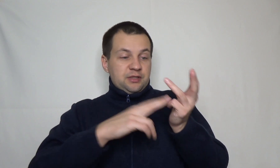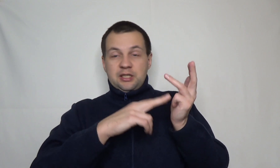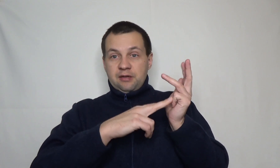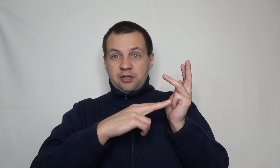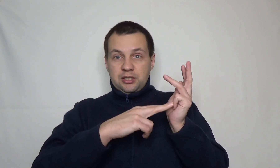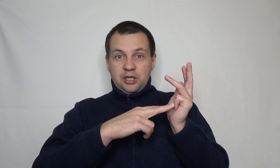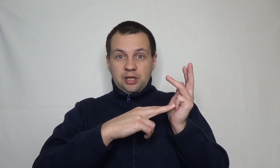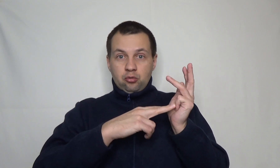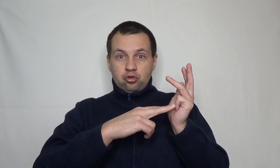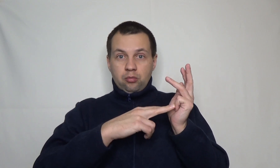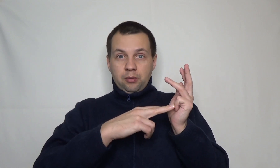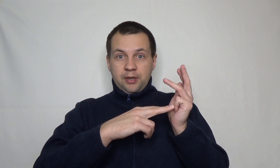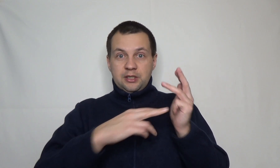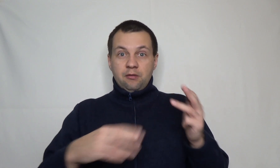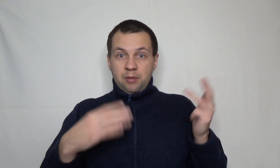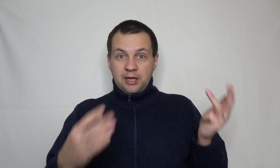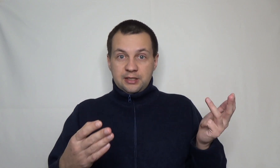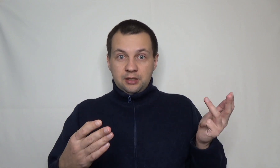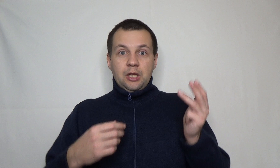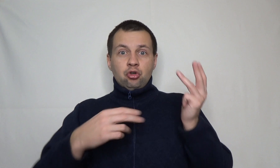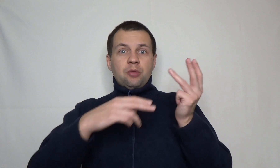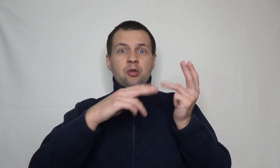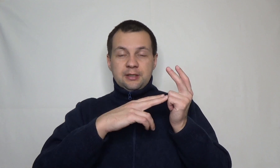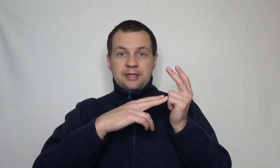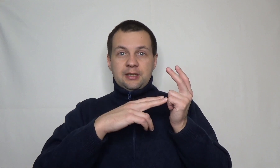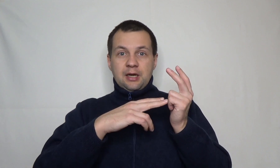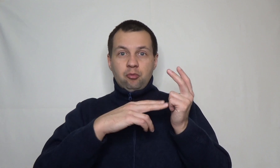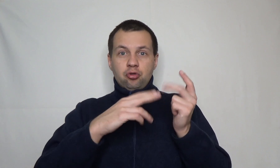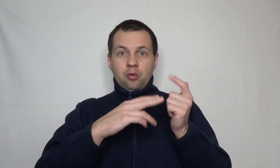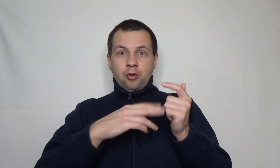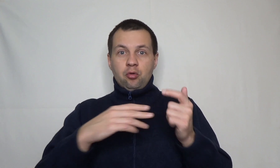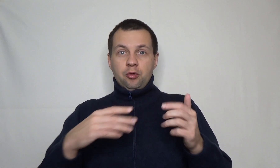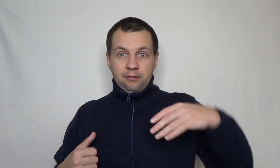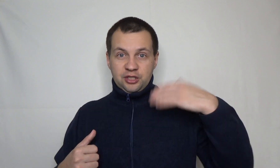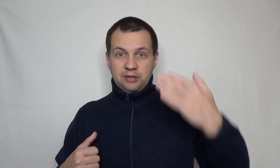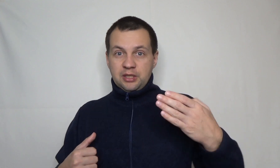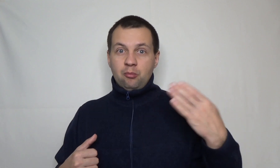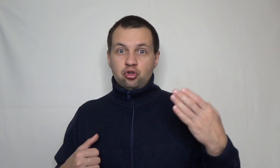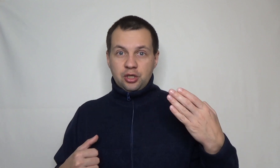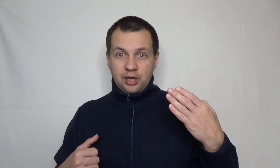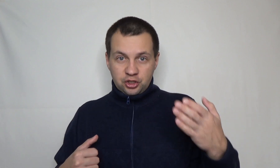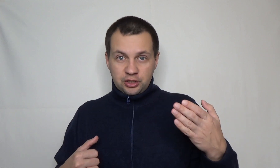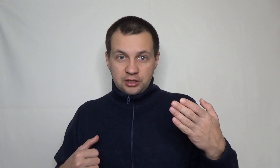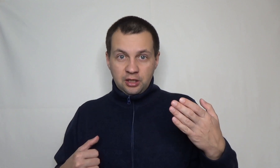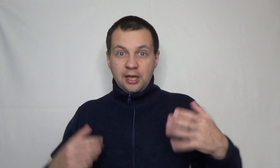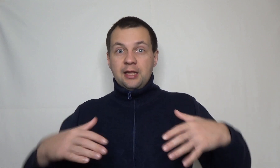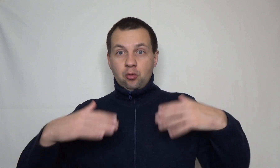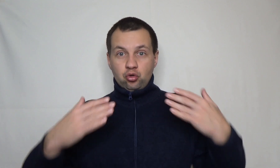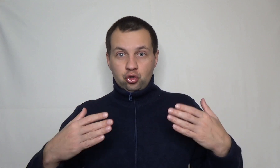взять завтра деньги на то, чтобы пойти в магазин, и то, что мне нужно искать работу, и тому подобное. Возвращаемся к тому, что я раньше сказал, я это уже